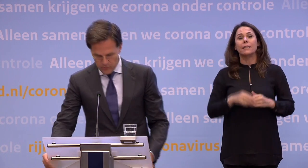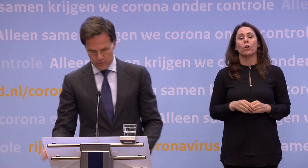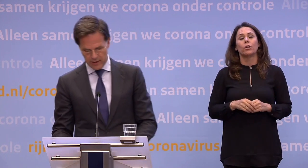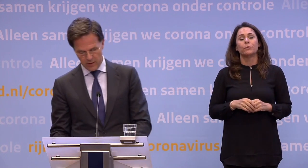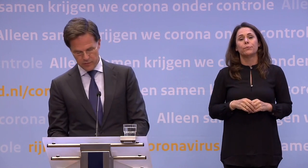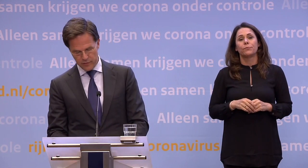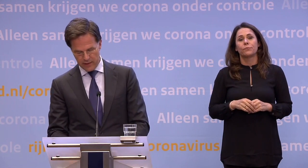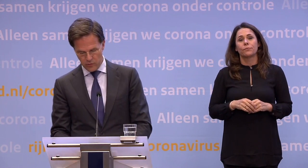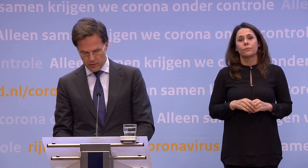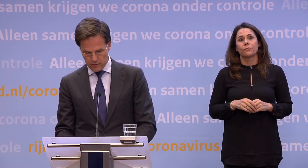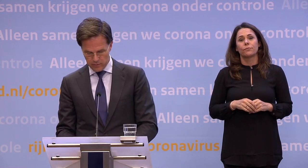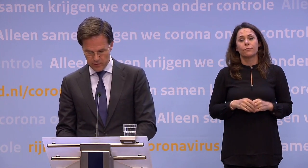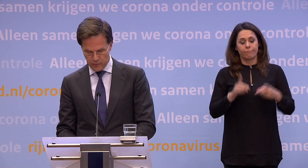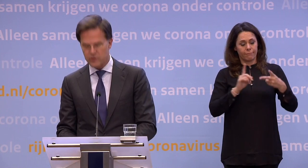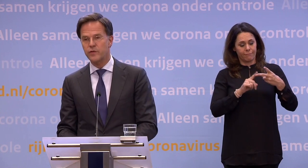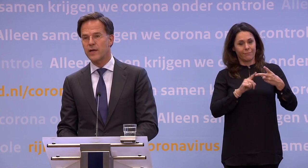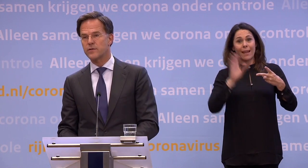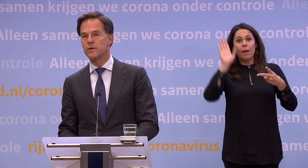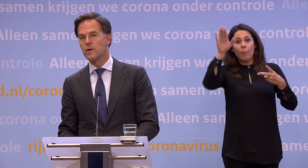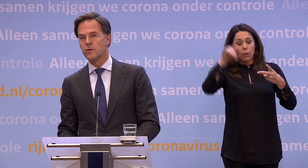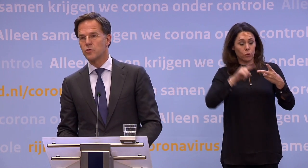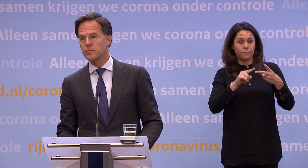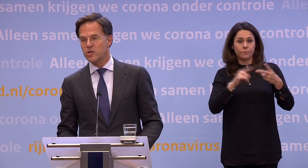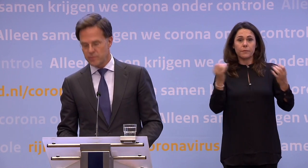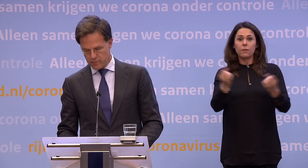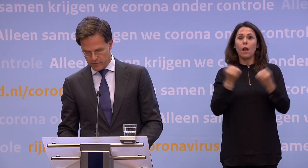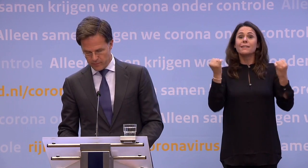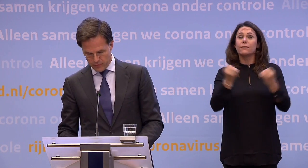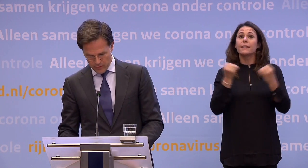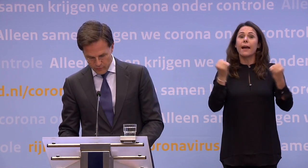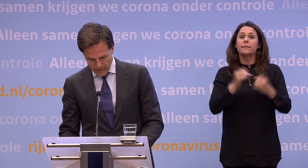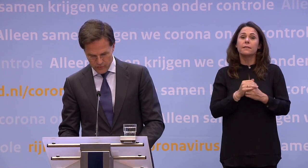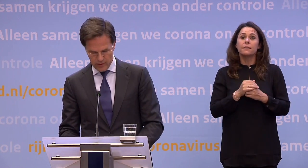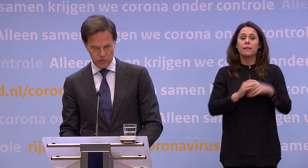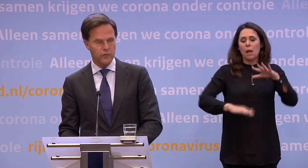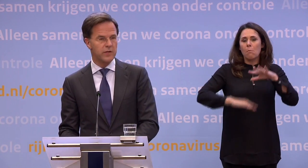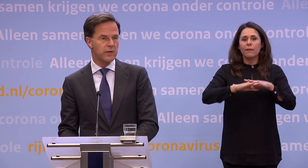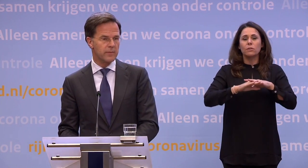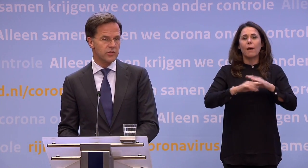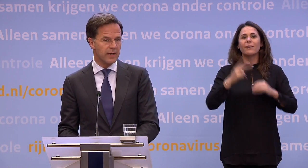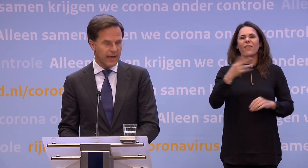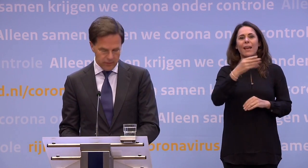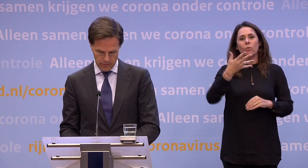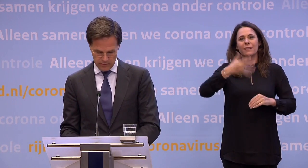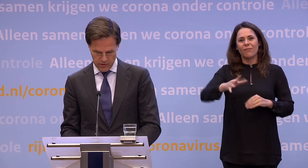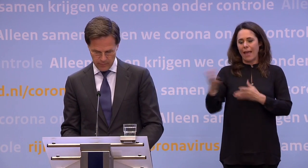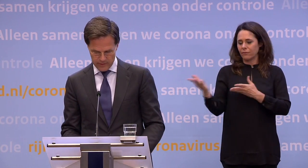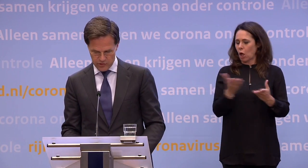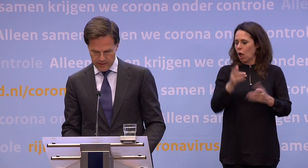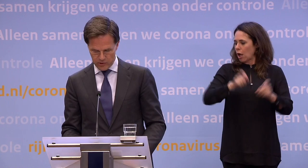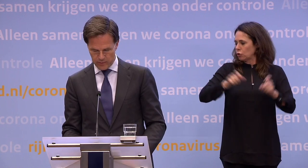Buiten geldt vanaf 1 juli dat voor activiteiten tot een maximum van 250 gasten of deelnemers... ...geen